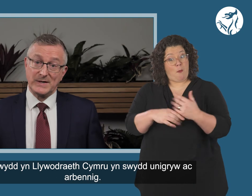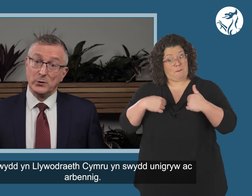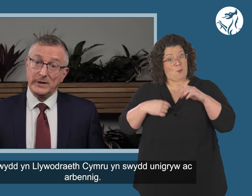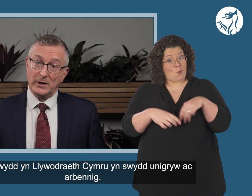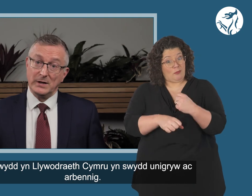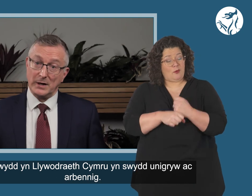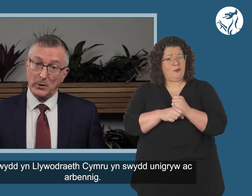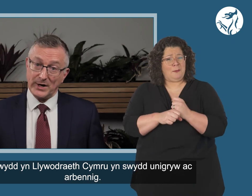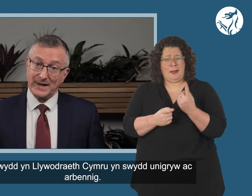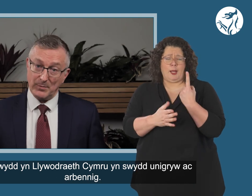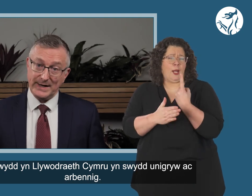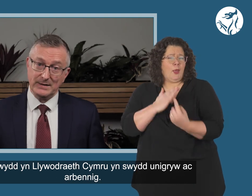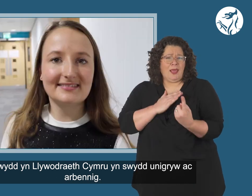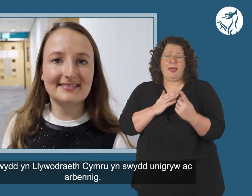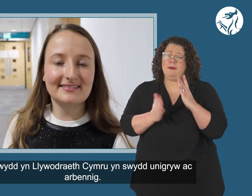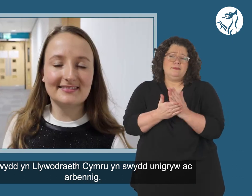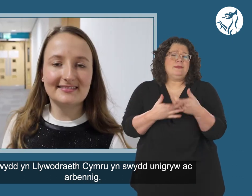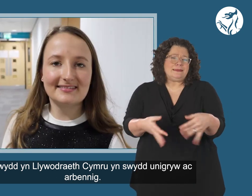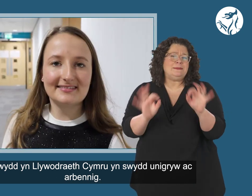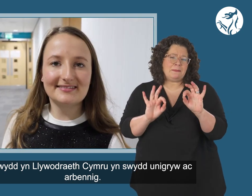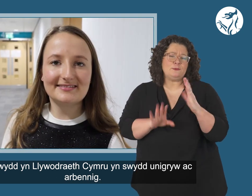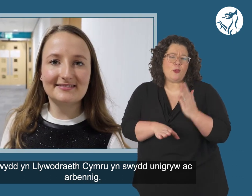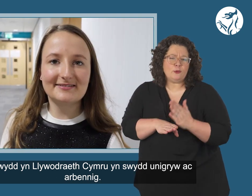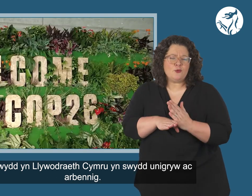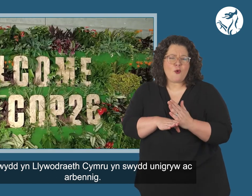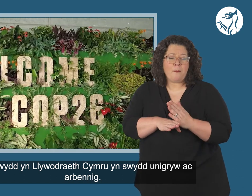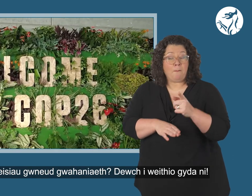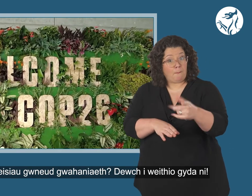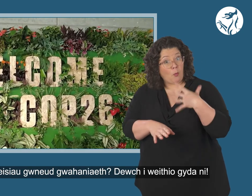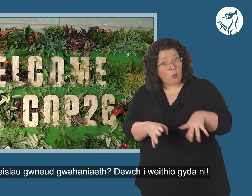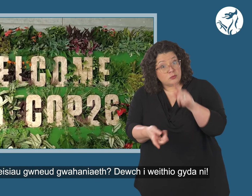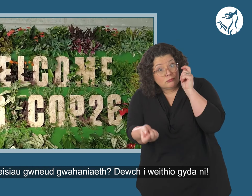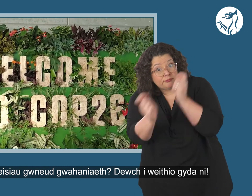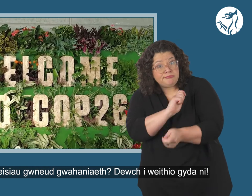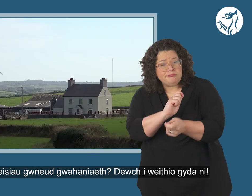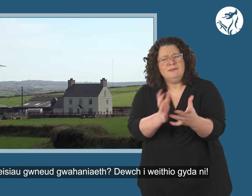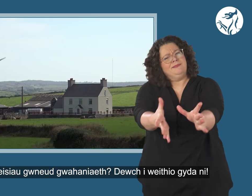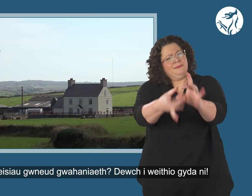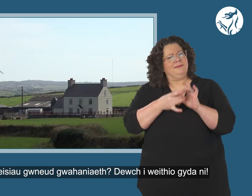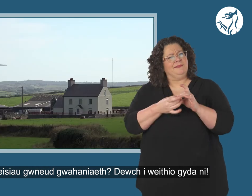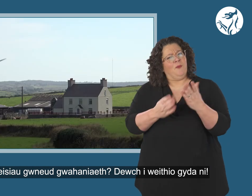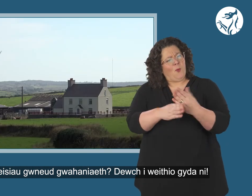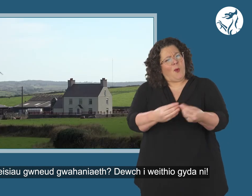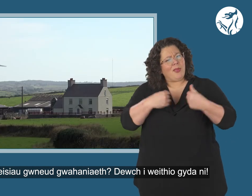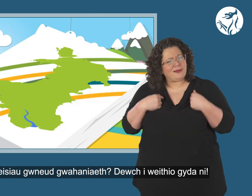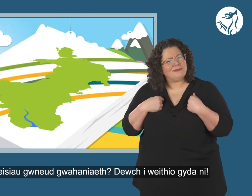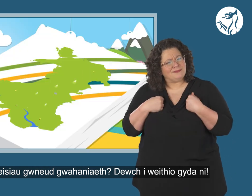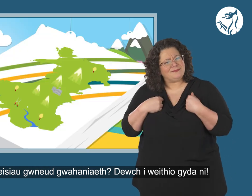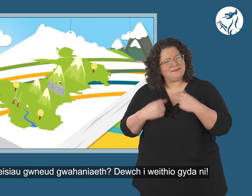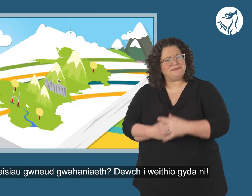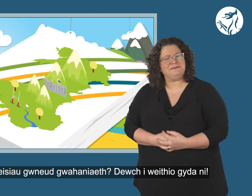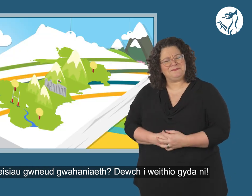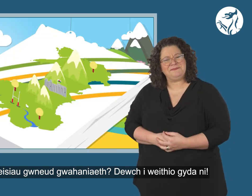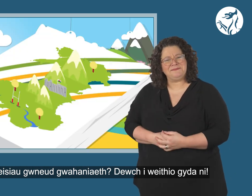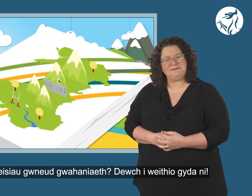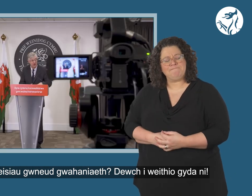Mae swydd yn Llywodraeth Cymru, yn swydd unigryw ac arbennig. Ydych chi aisiau gwneud gwahaniaeth, dewch chi waithio